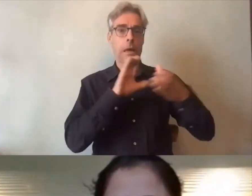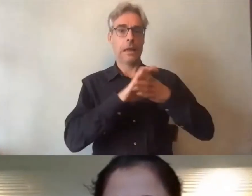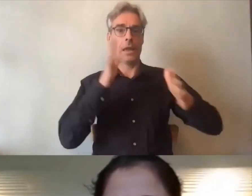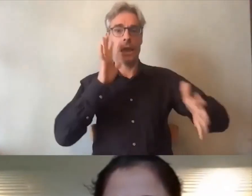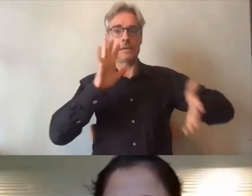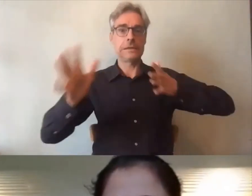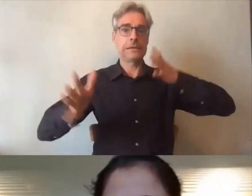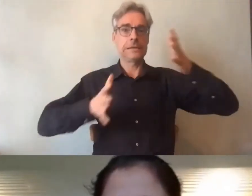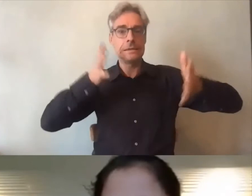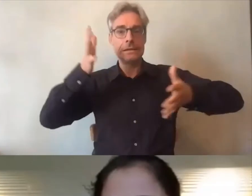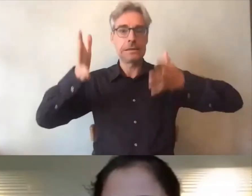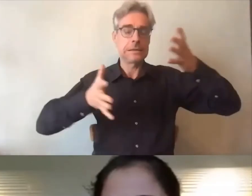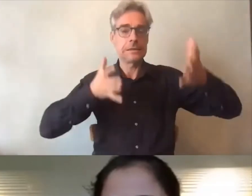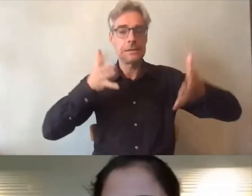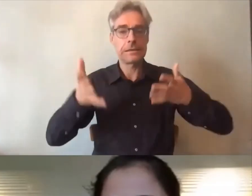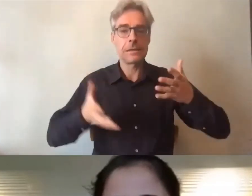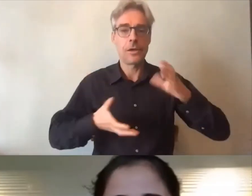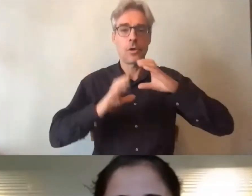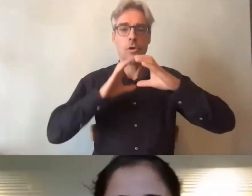professeur de dialoguer